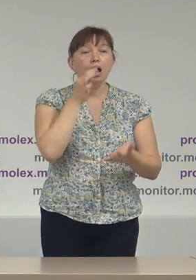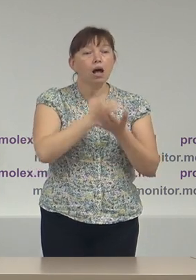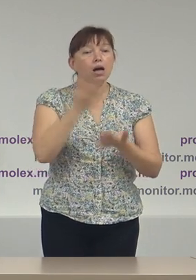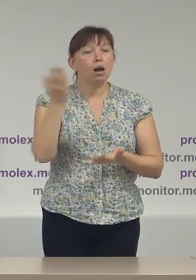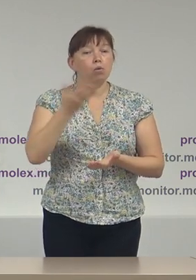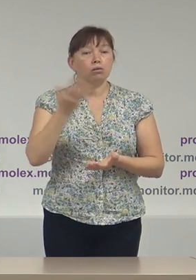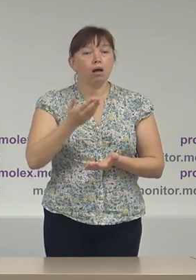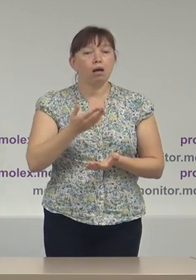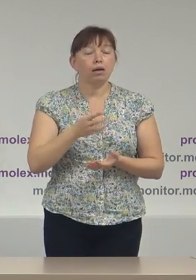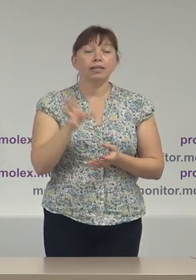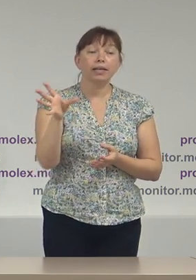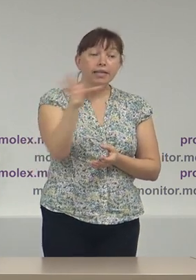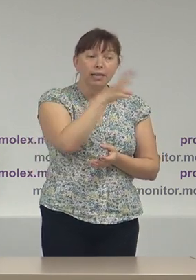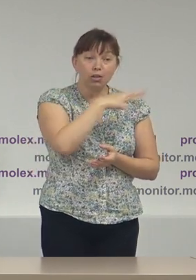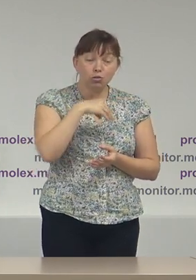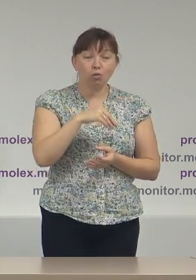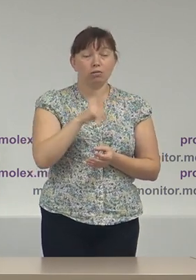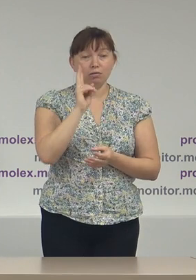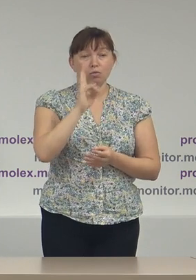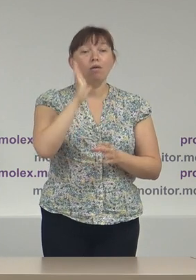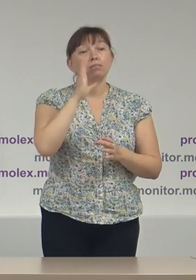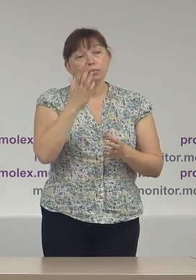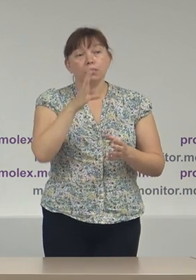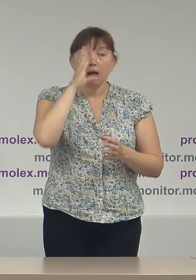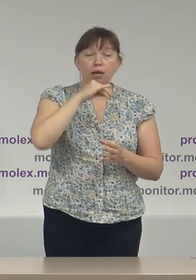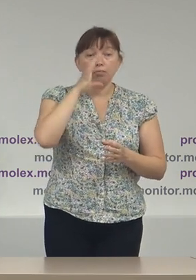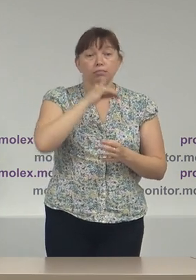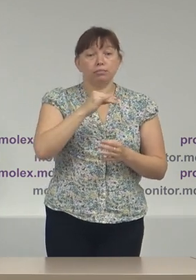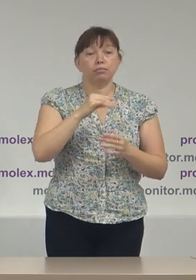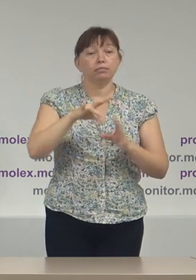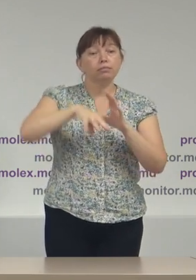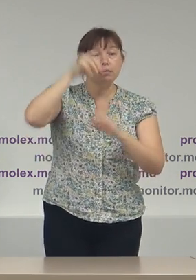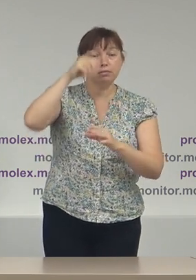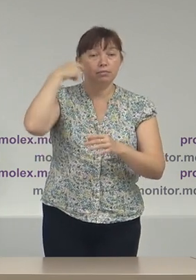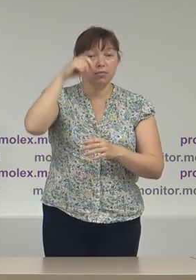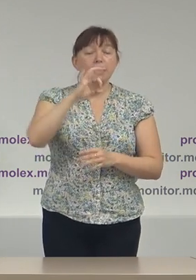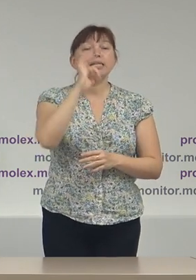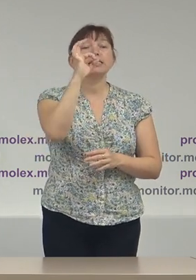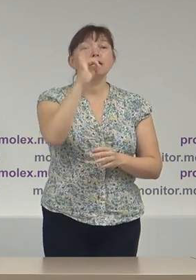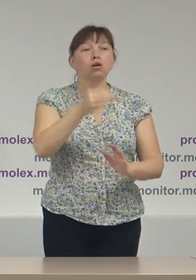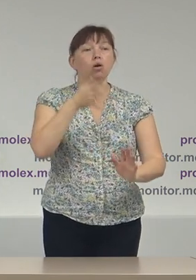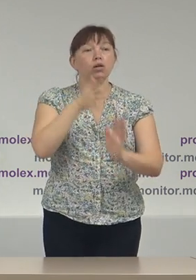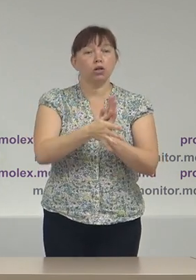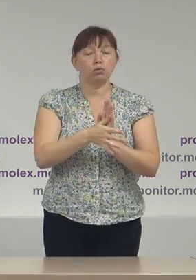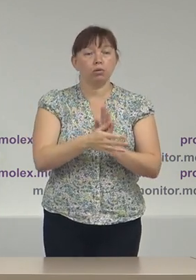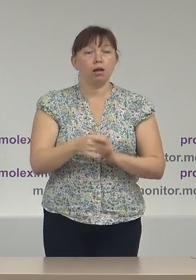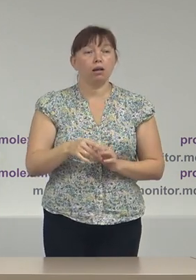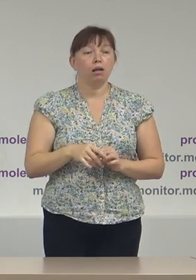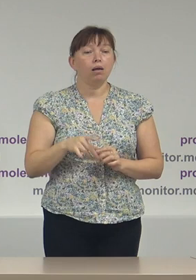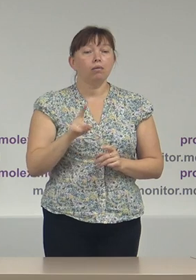de către toți potențiale concurenței electorale a zero cheltuieli pentru